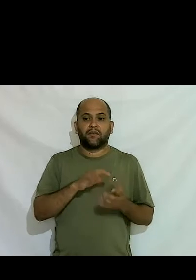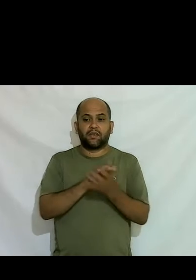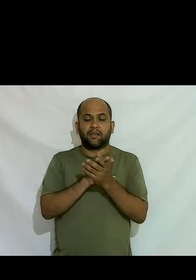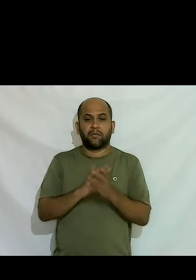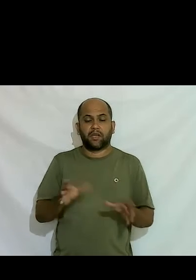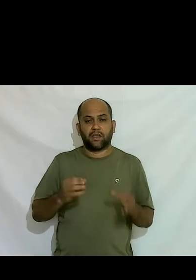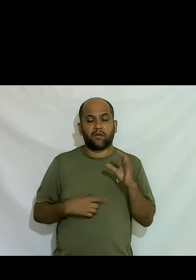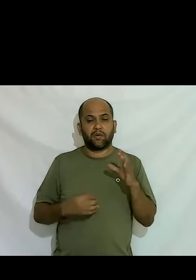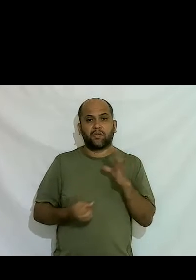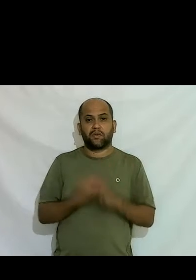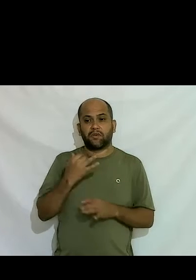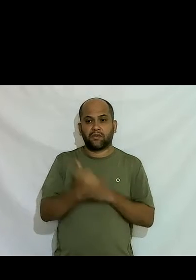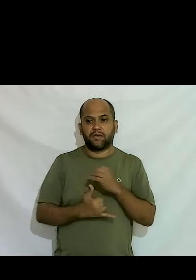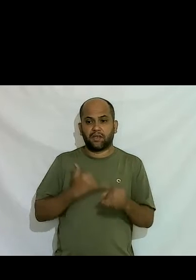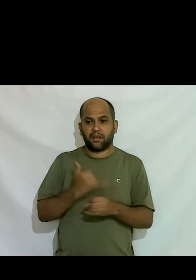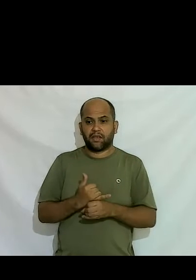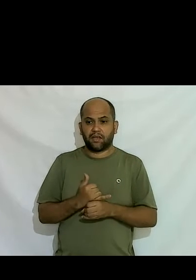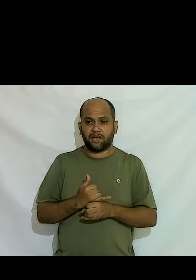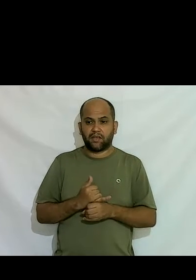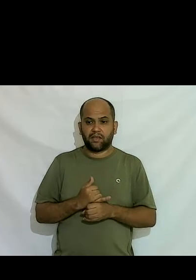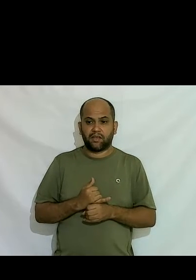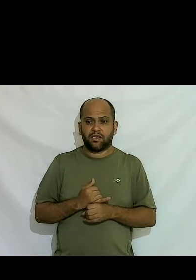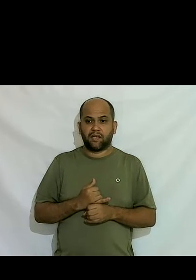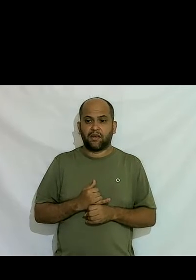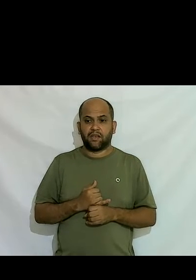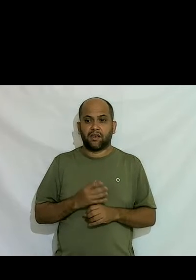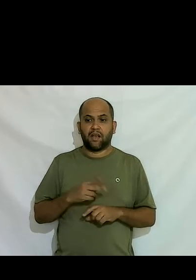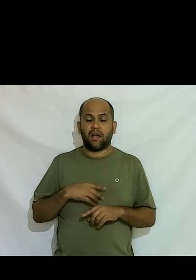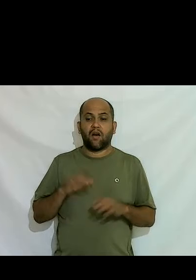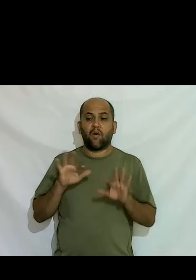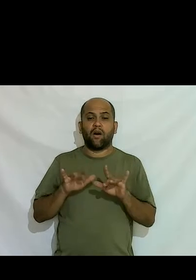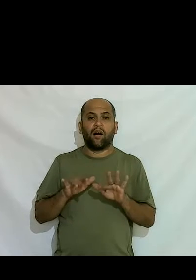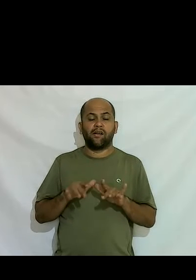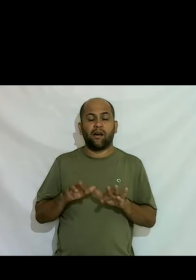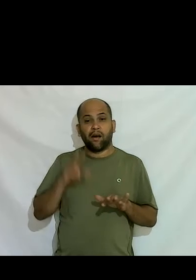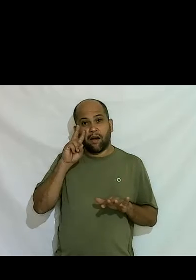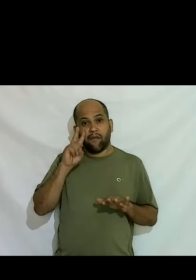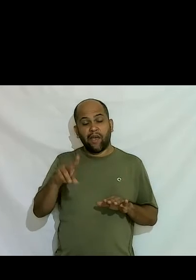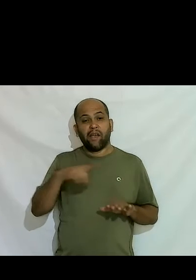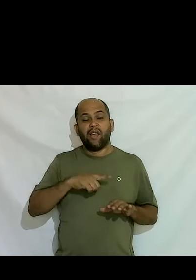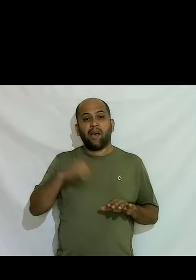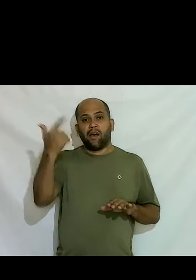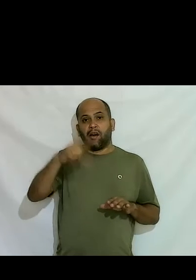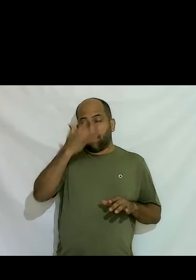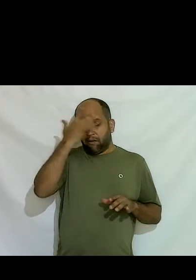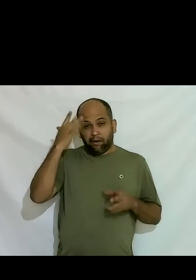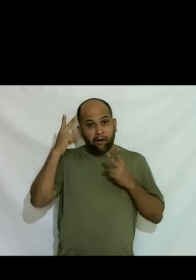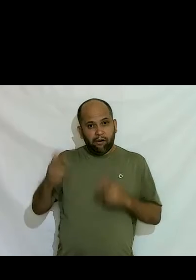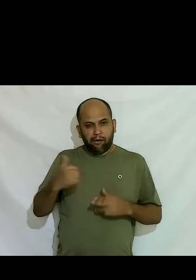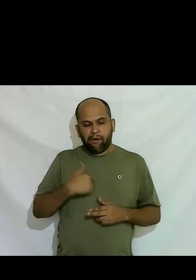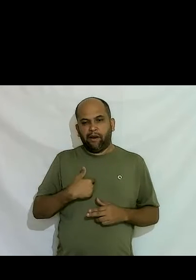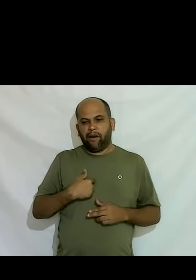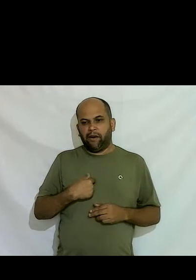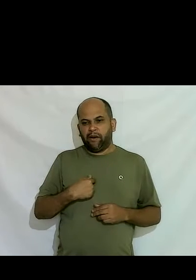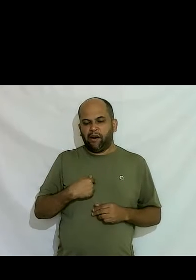surgiu a internet começou a pegar mais a internet eu comecei a acessar e comecei a ver que existiam outras pessoas como eu né